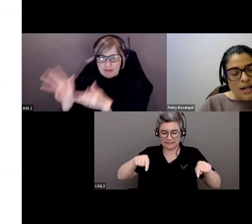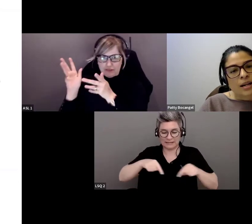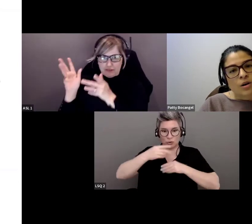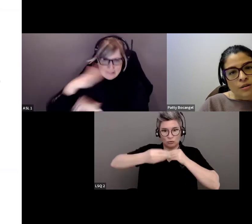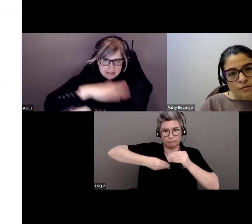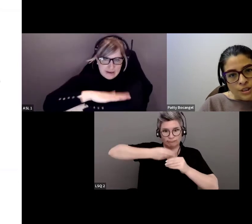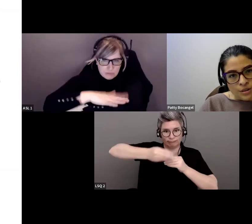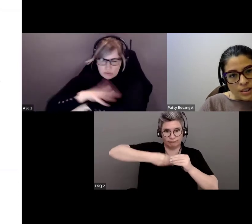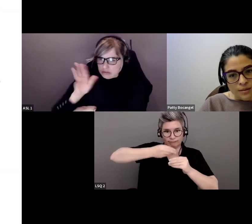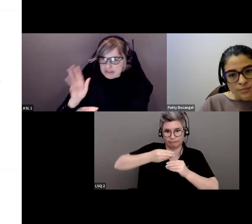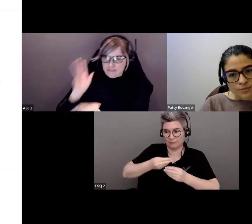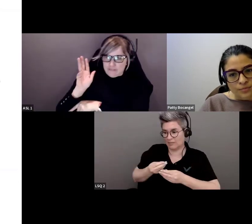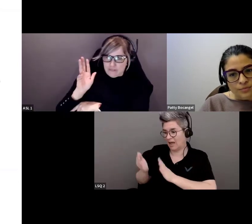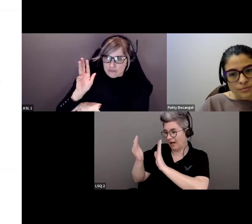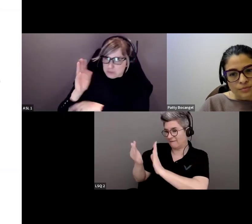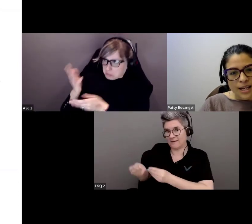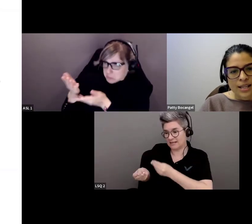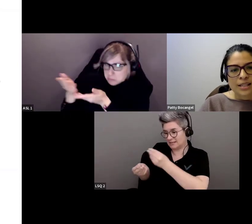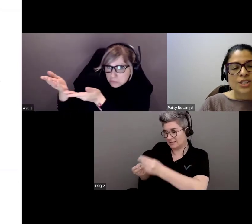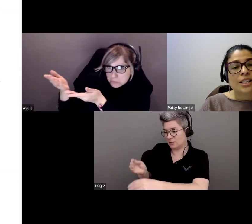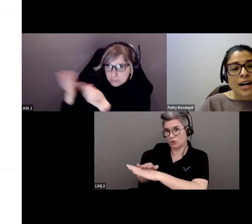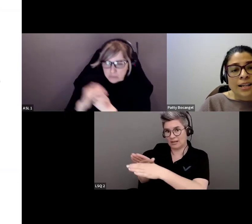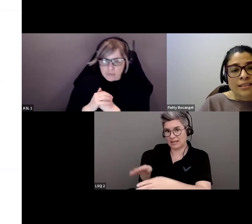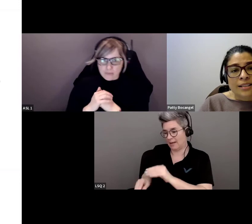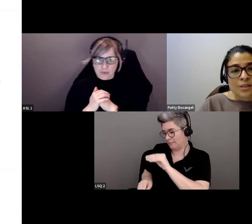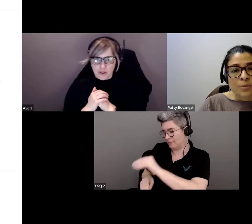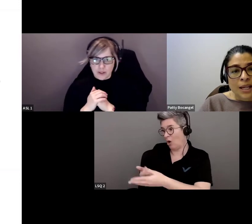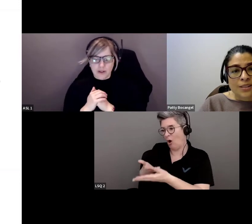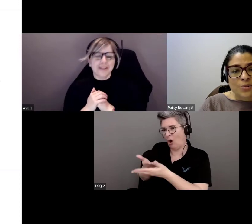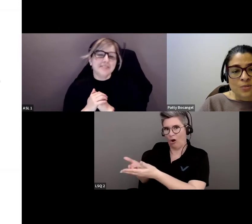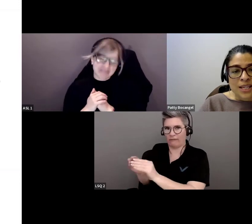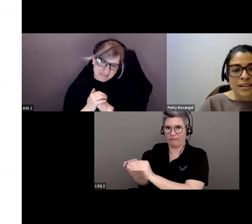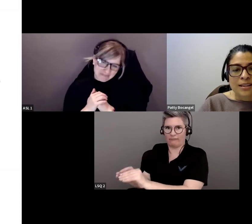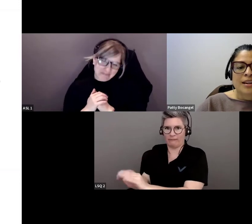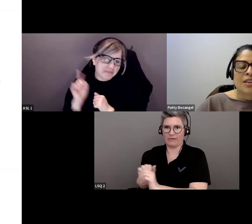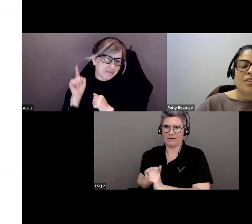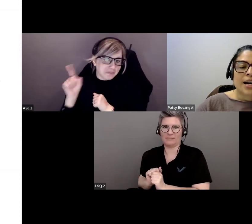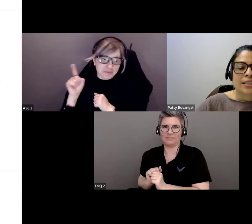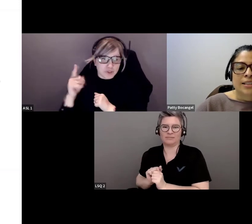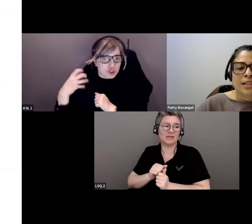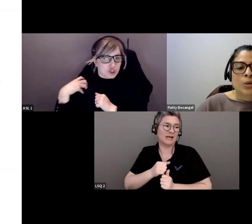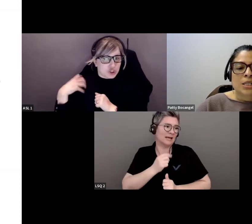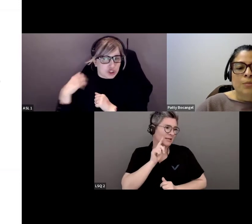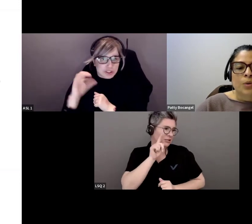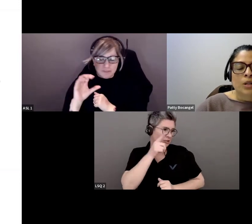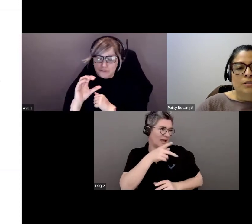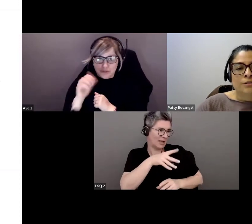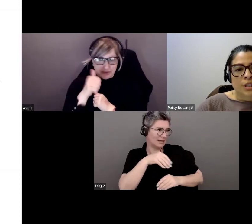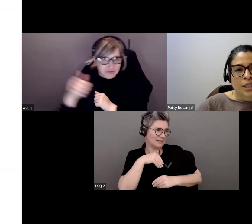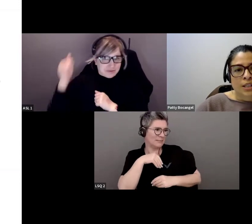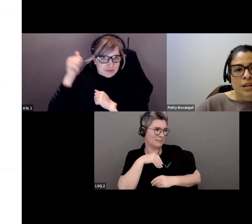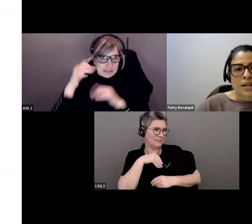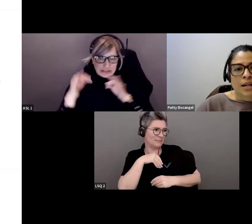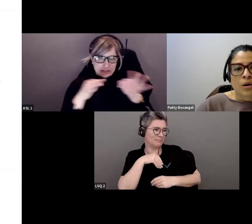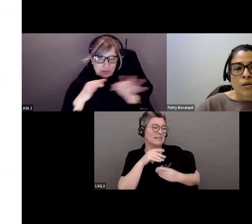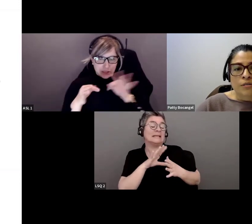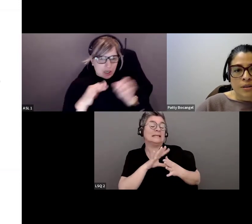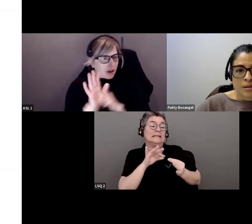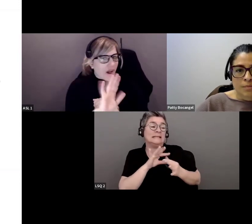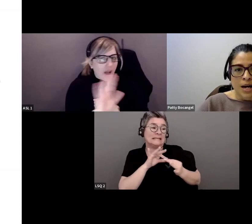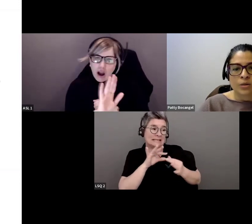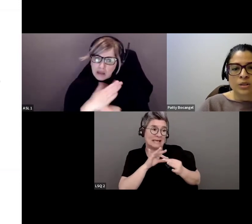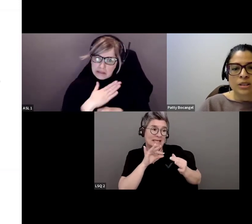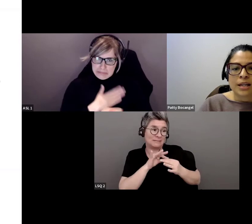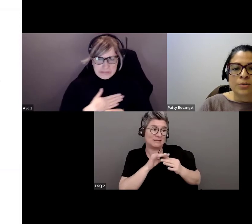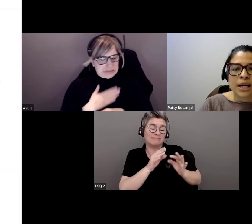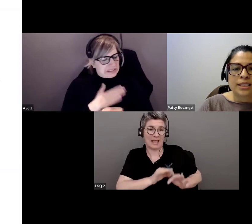posé devant l'aîné sur la table et je lui ai offert. Elle m'a gentiment expliqué que c'était